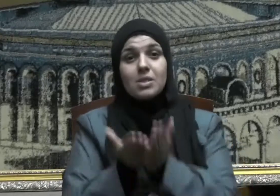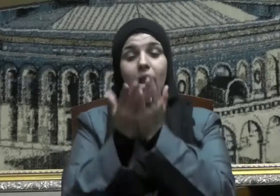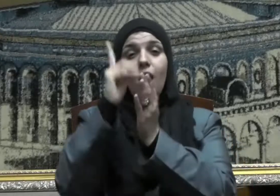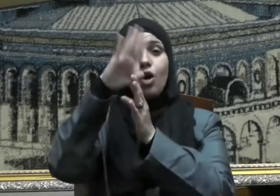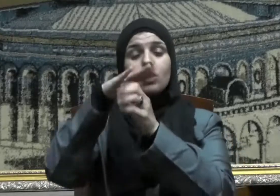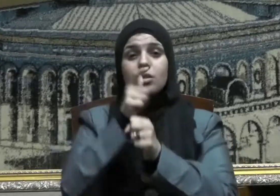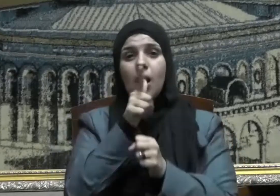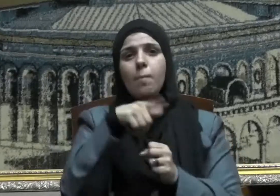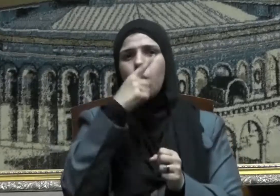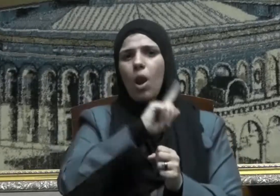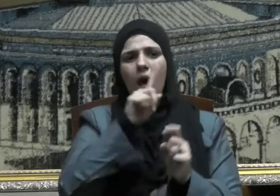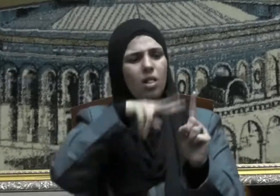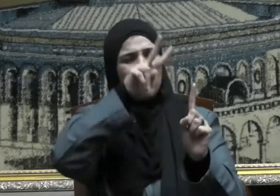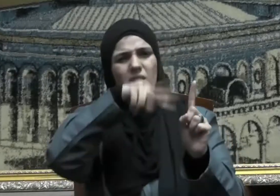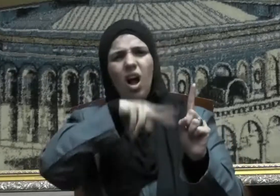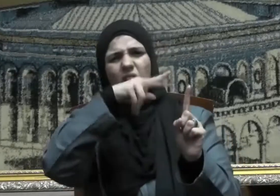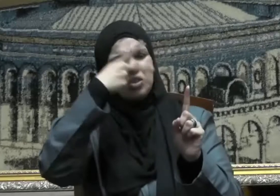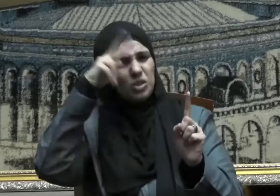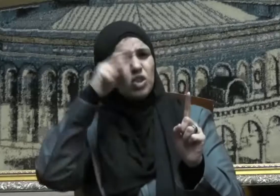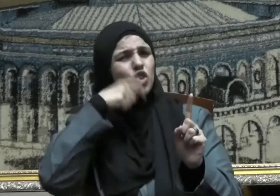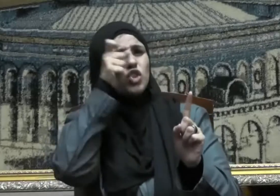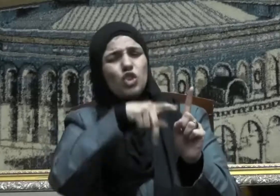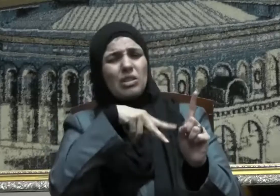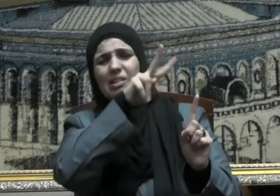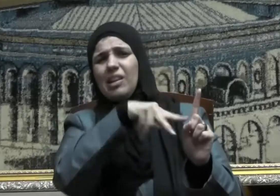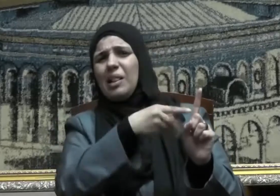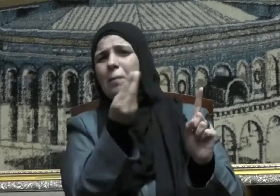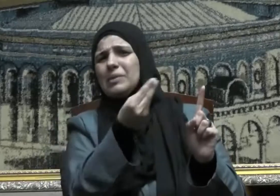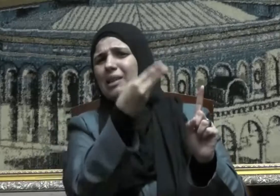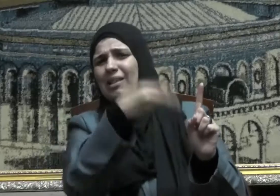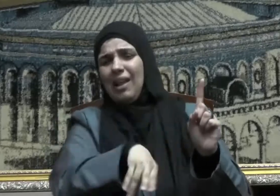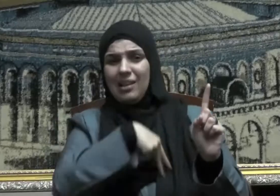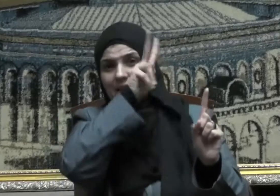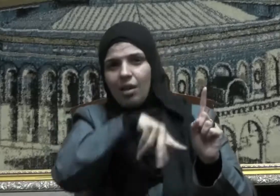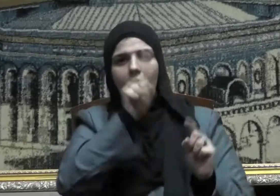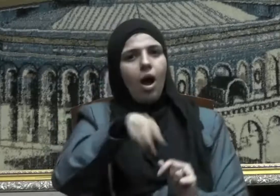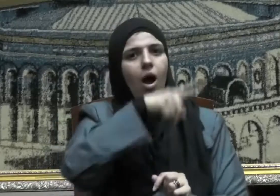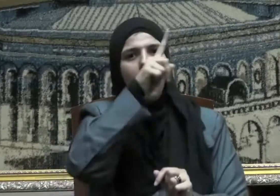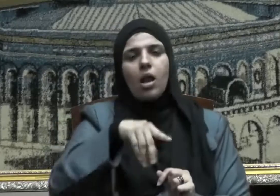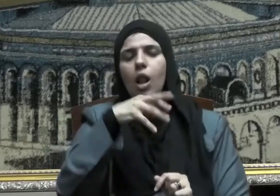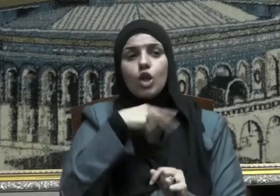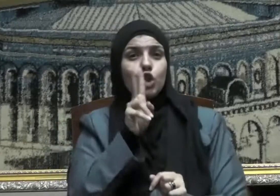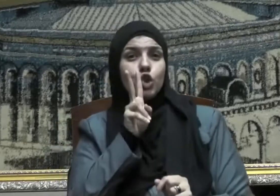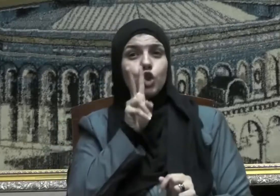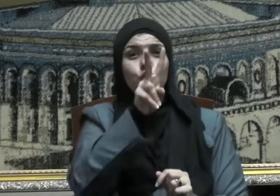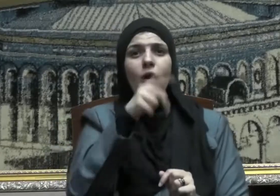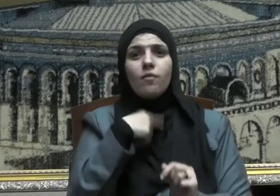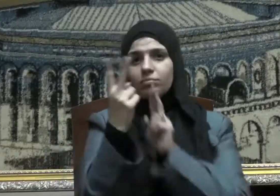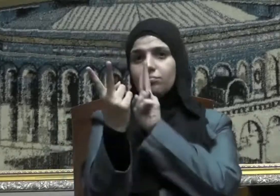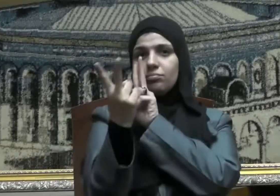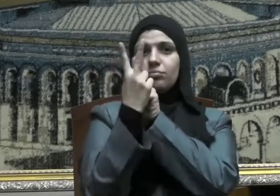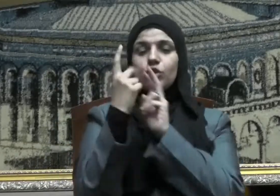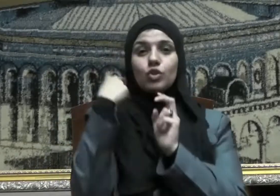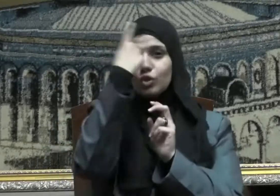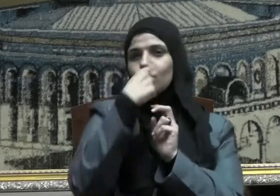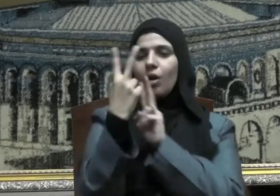لا تحقرن من المعروف شيئا ولو أن تلقى أخاك بوجه